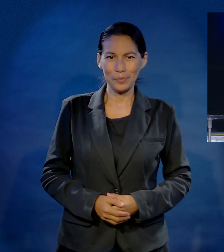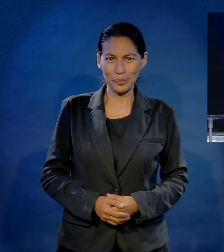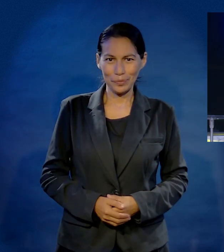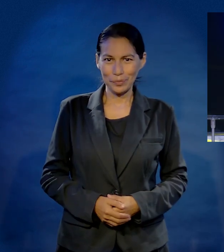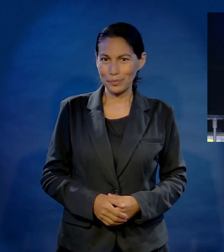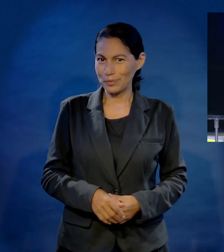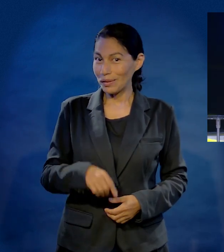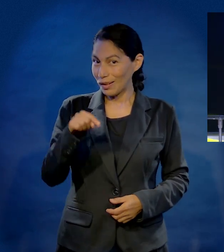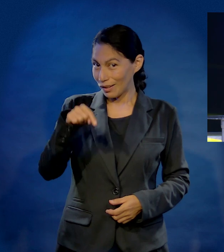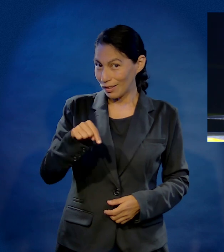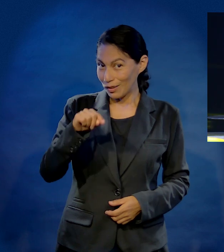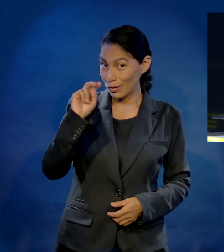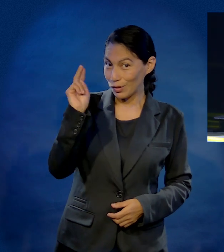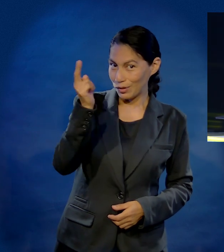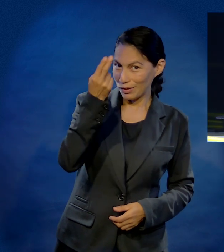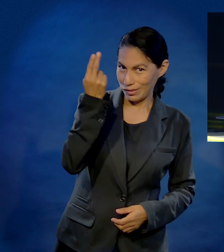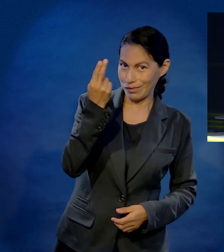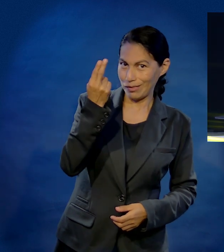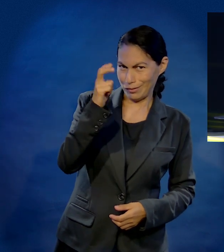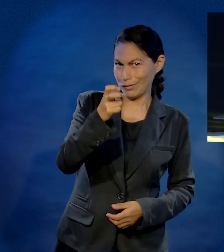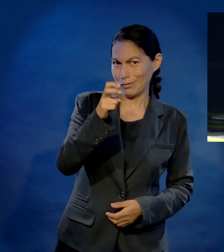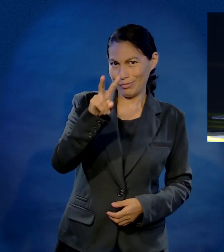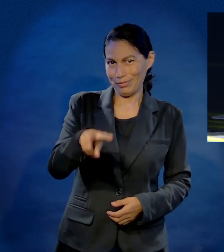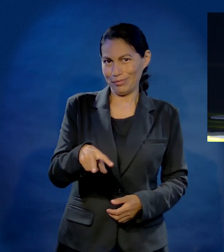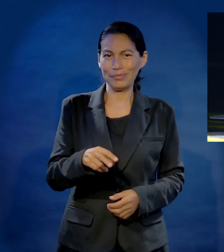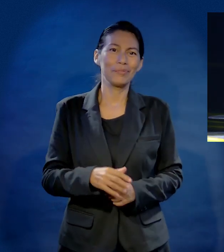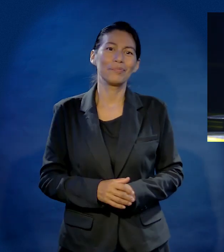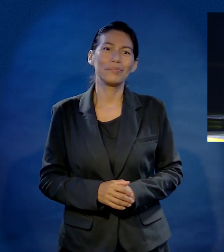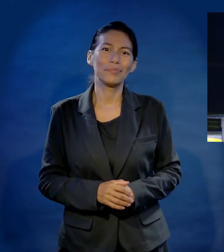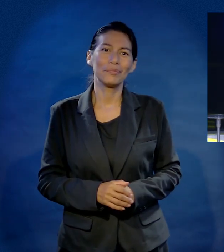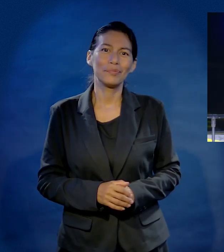Es una realidad que nadie puede negar, que estando en una universidad,